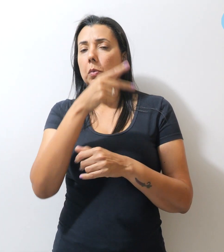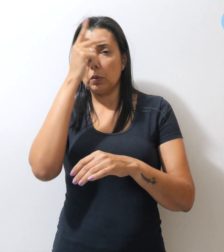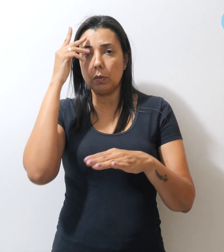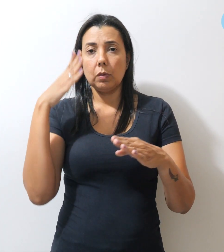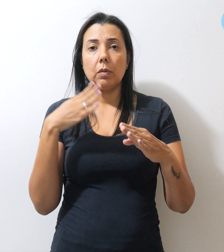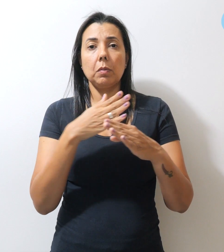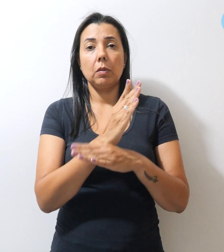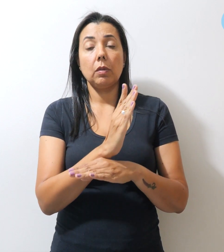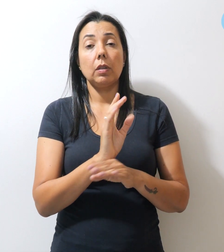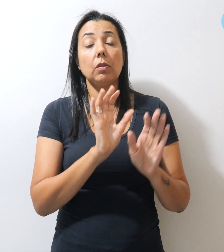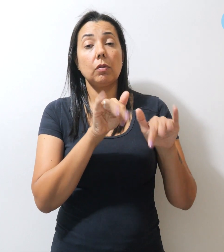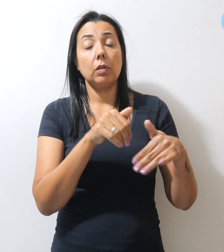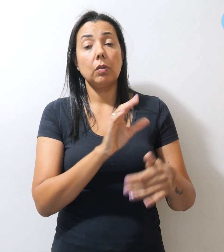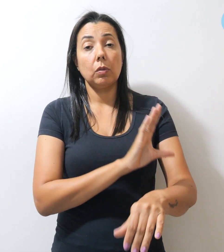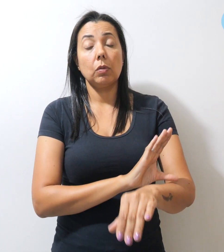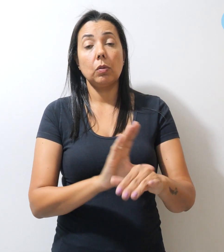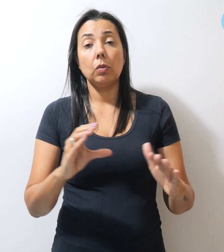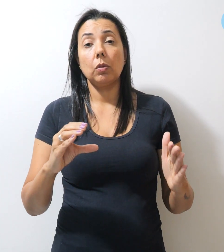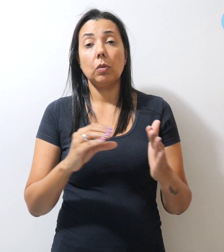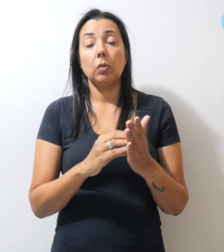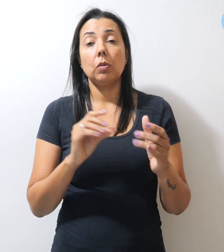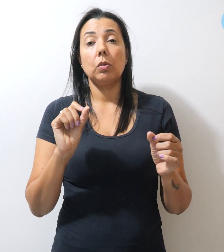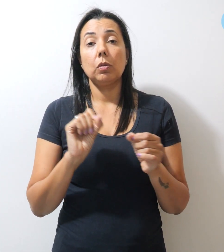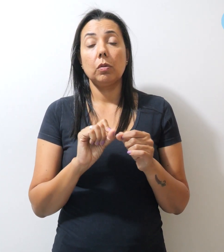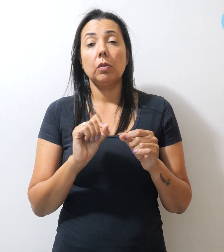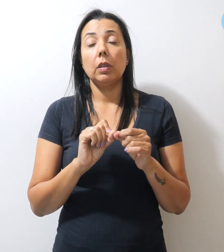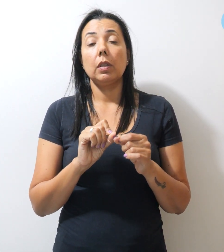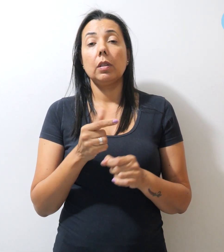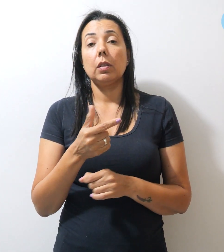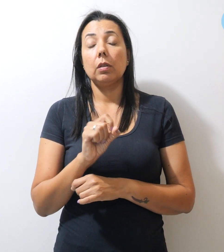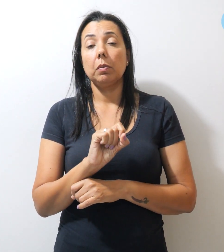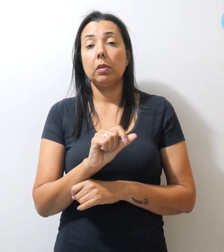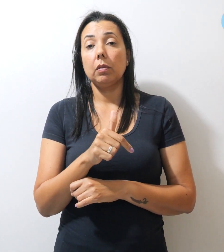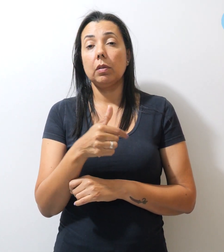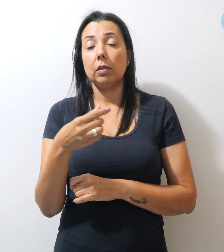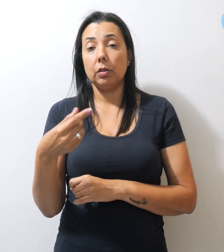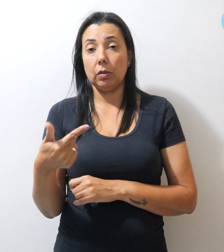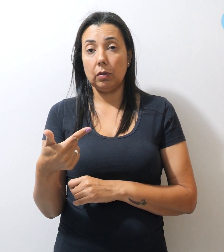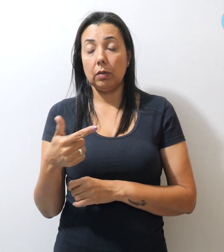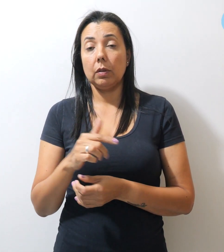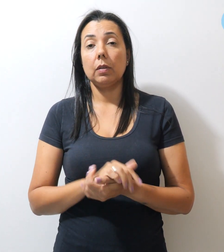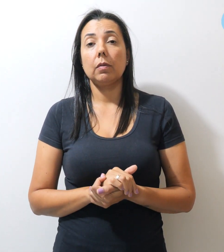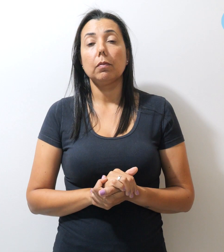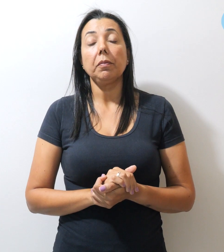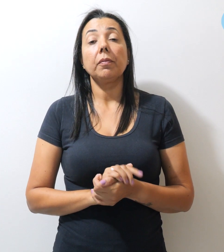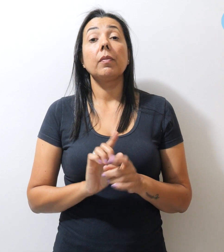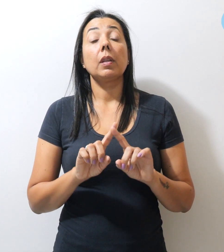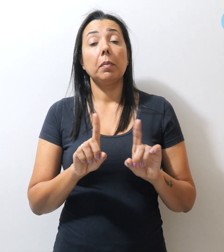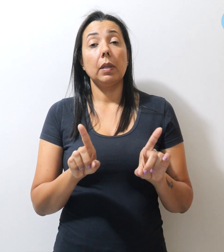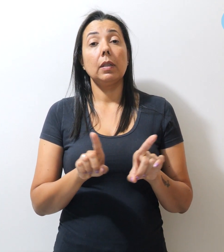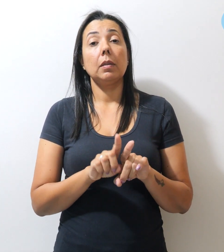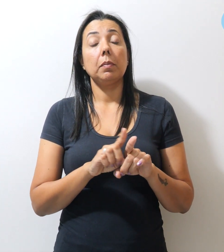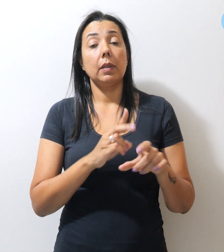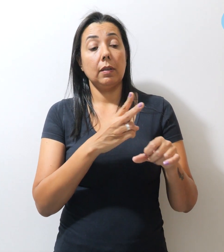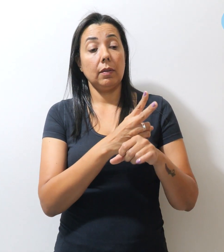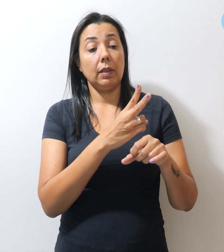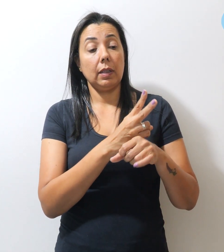no último concurso, realizado em 2022, tanto para vagas de provimento